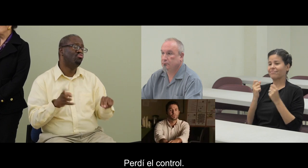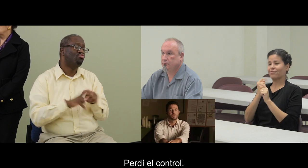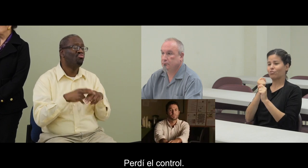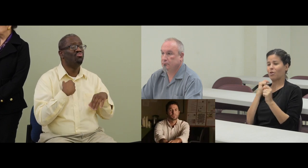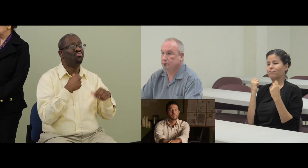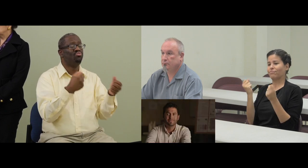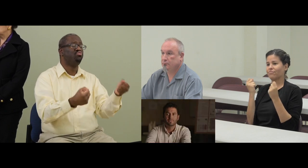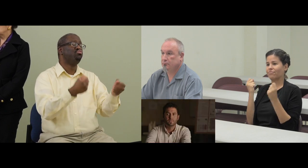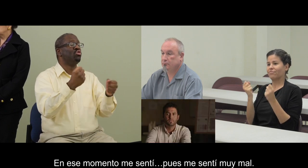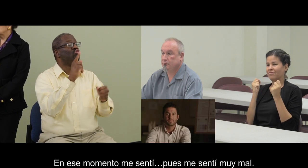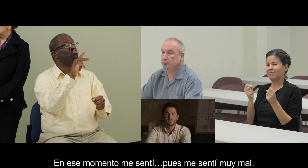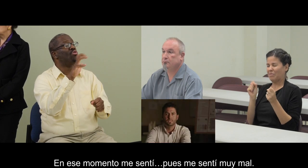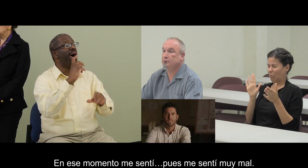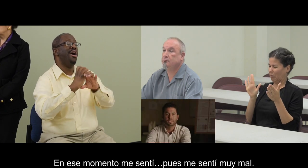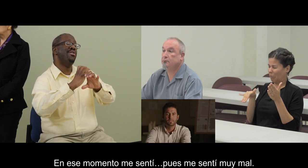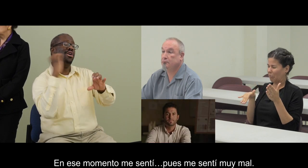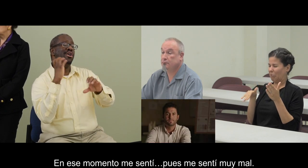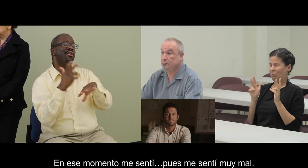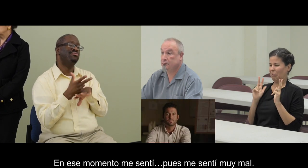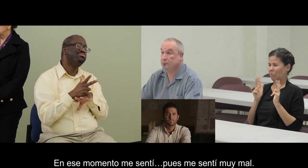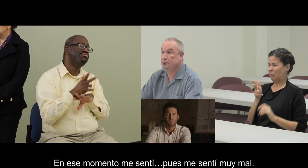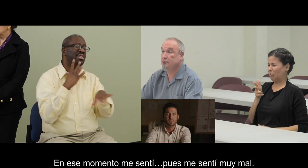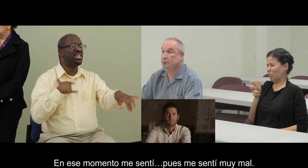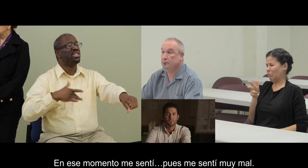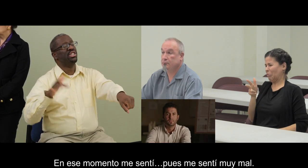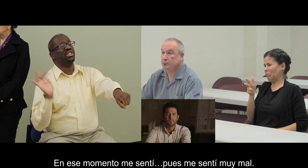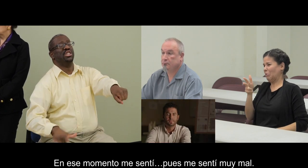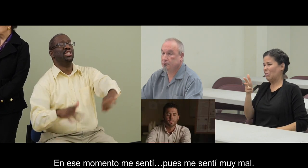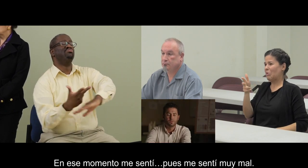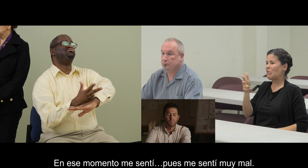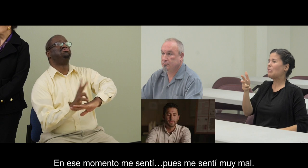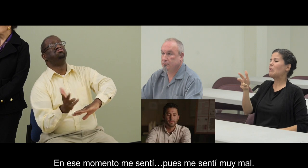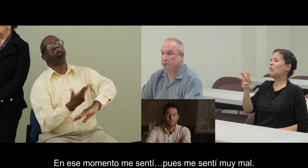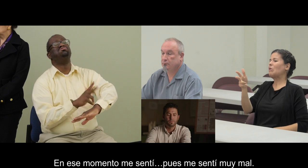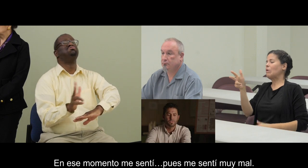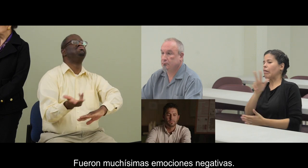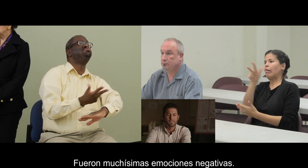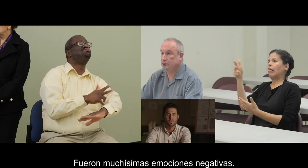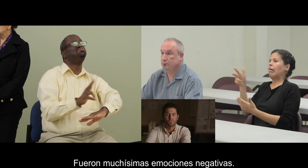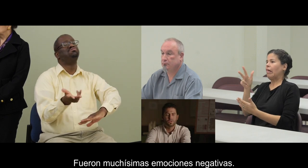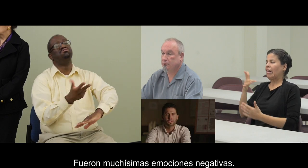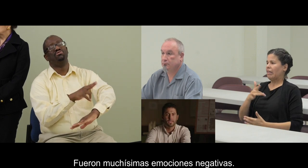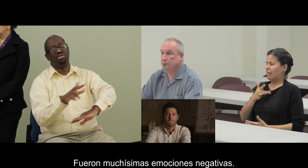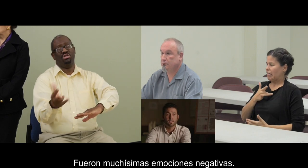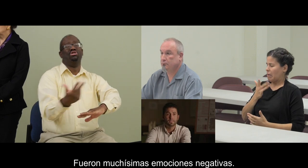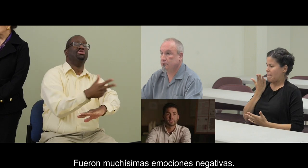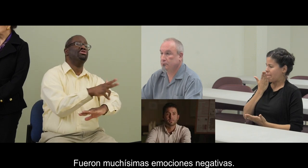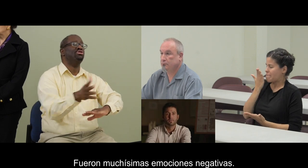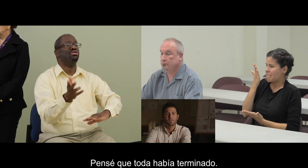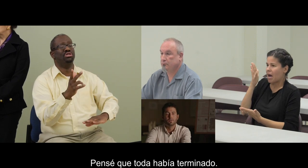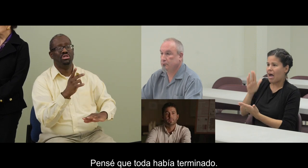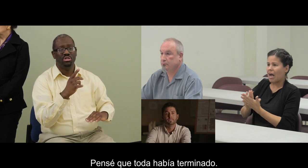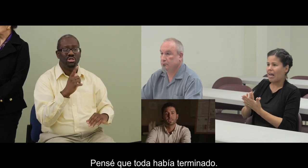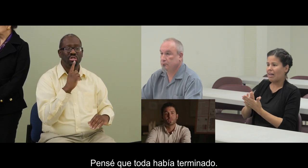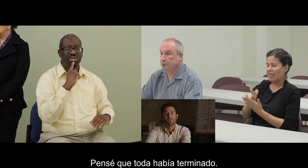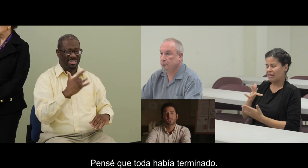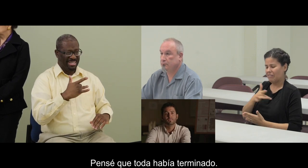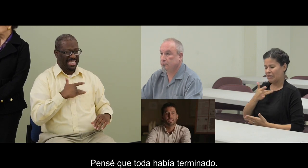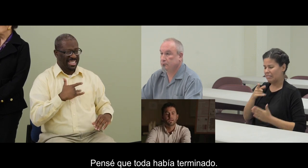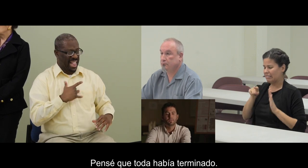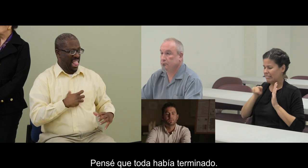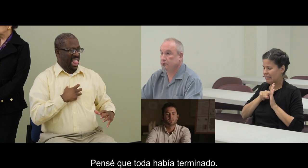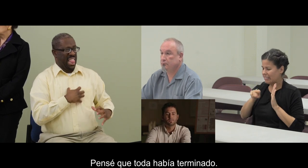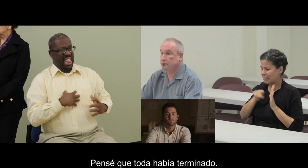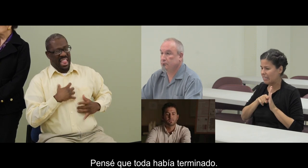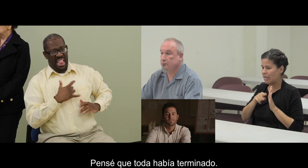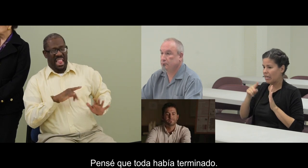perdí el control. En ese momento me sentí, pues me sentí muy mal. Fueron muchísimas emociones negativas. Pensé que todavía